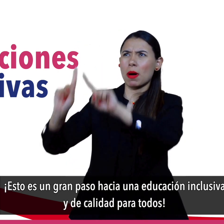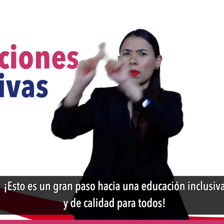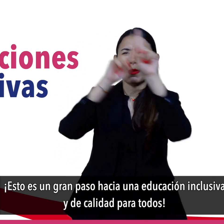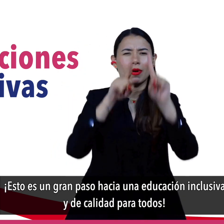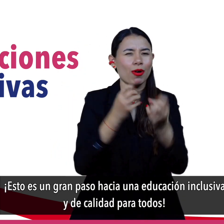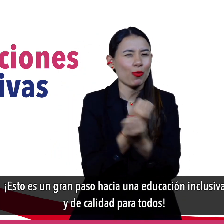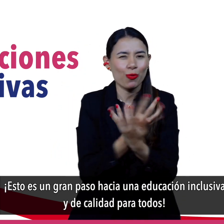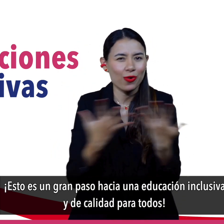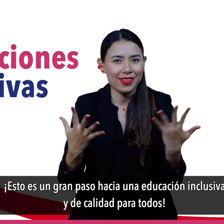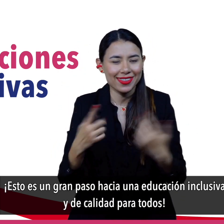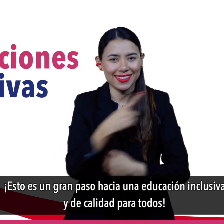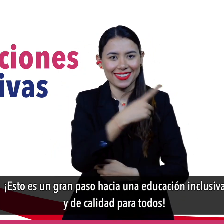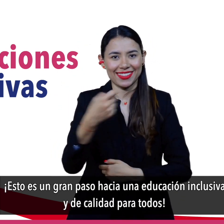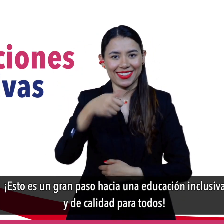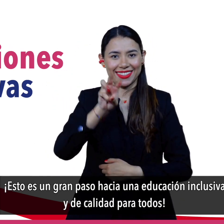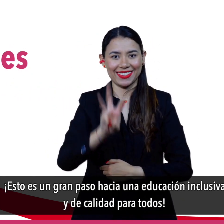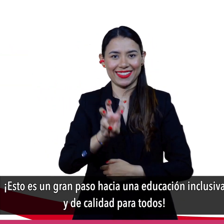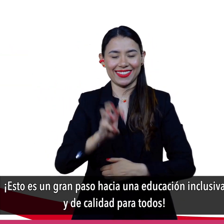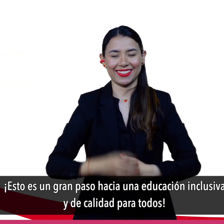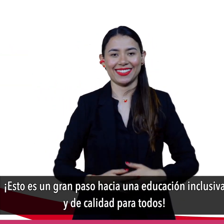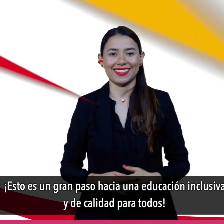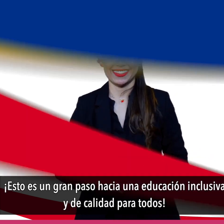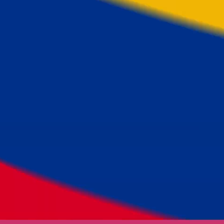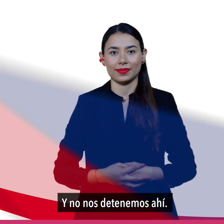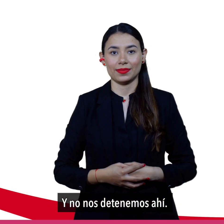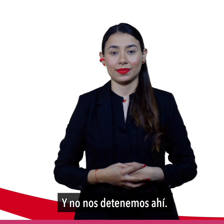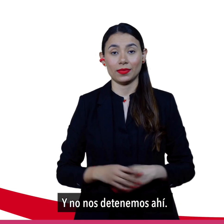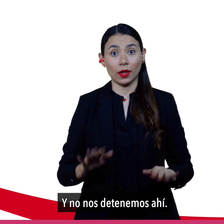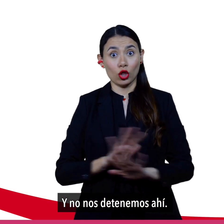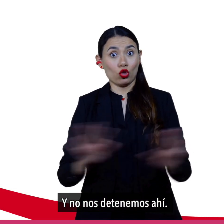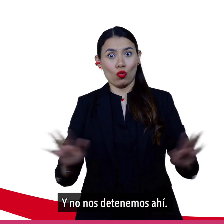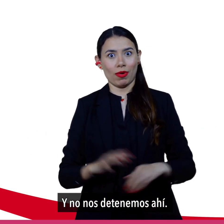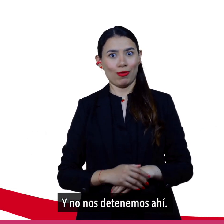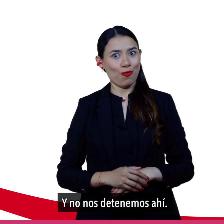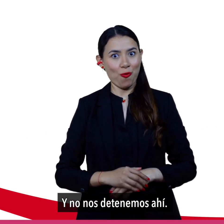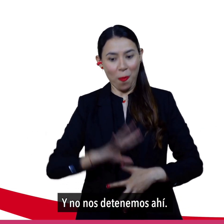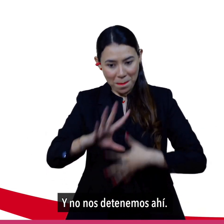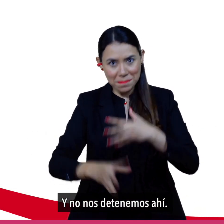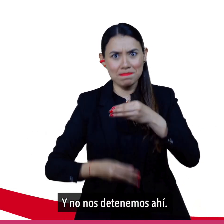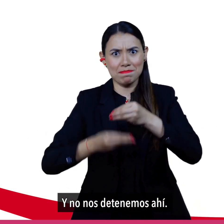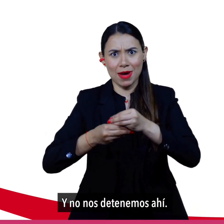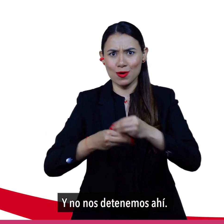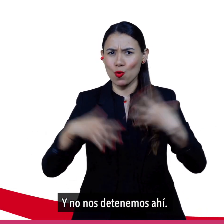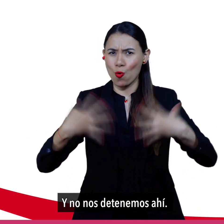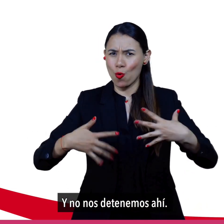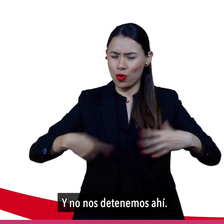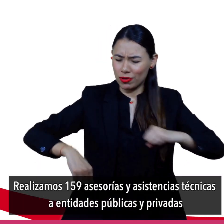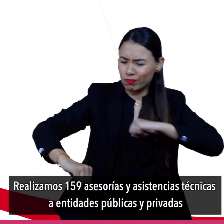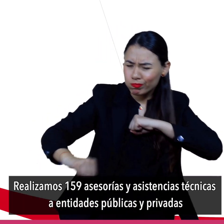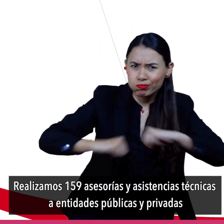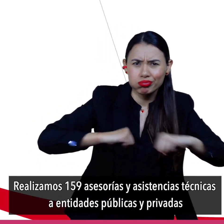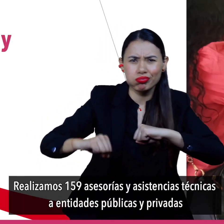una educación inclusiva y de calidad para todos. Y no nos detenemos ahí. Realizamos